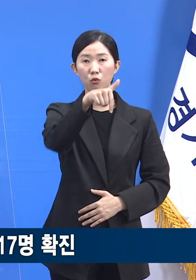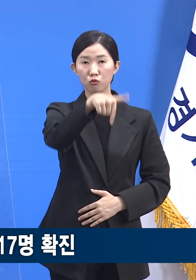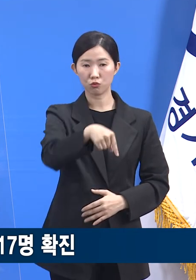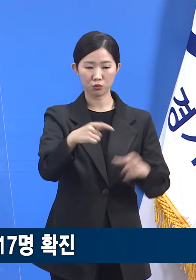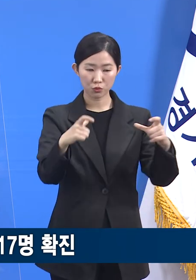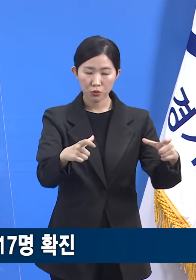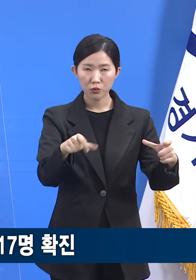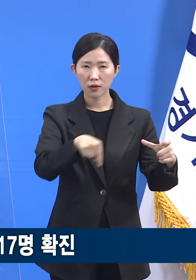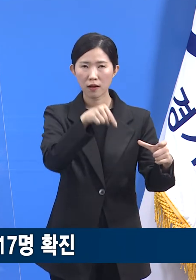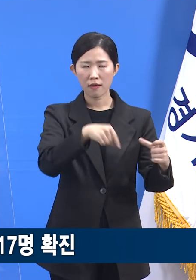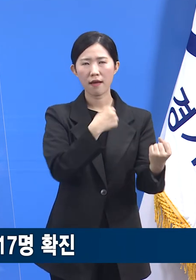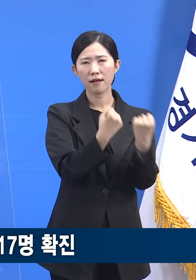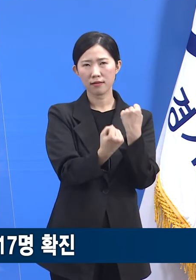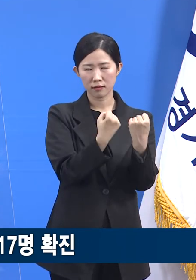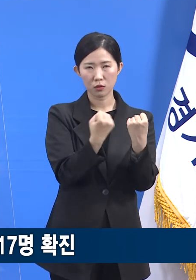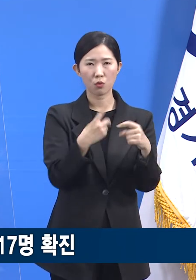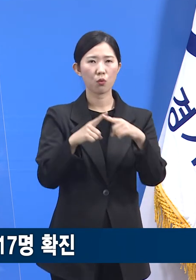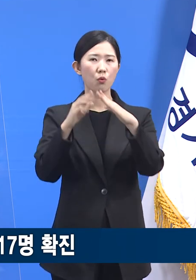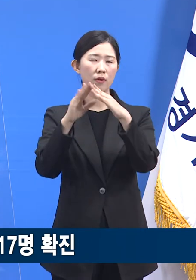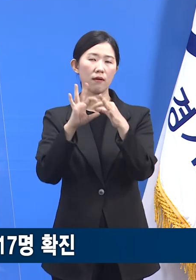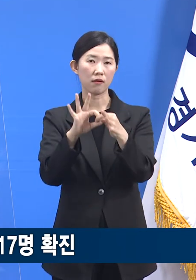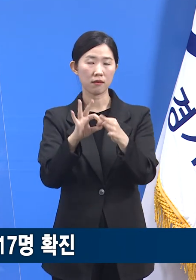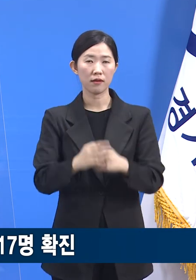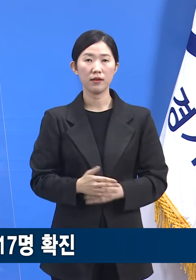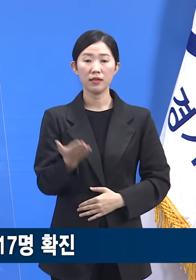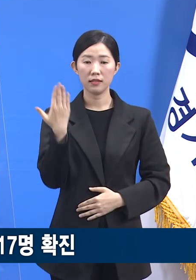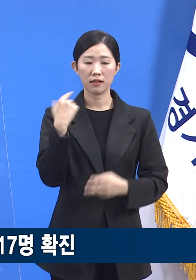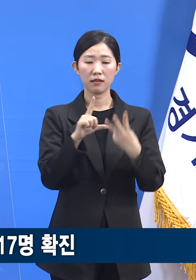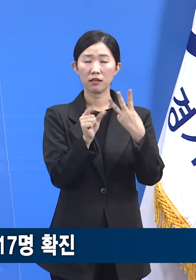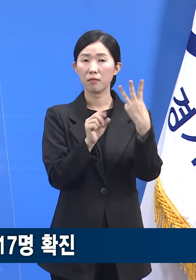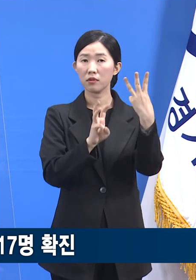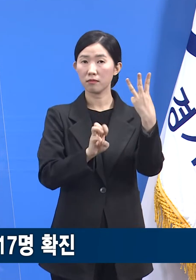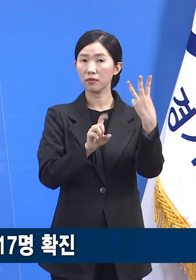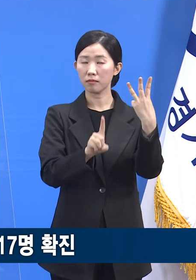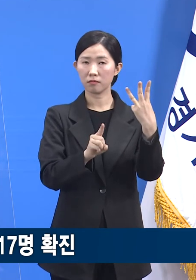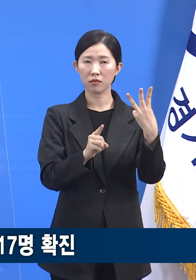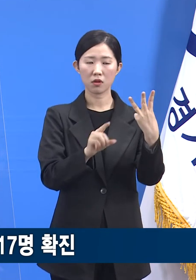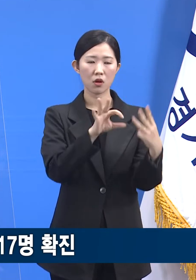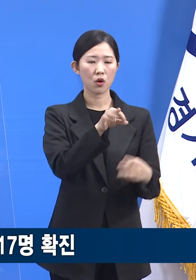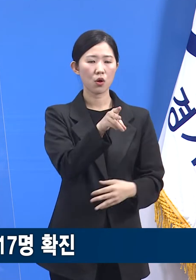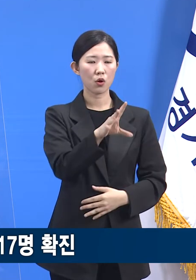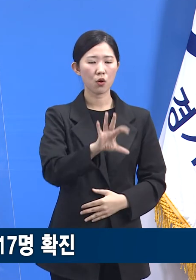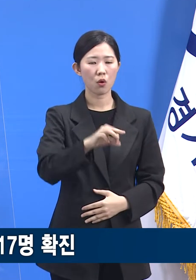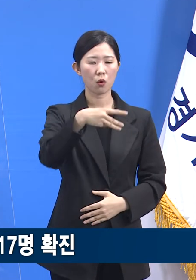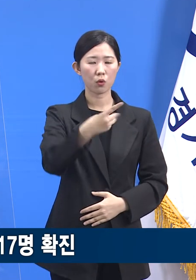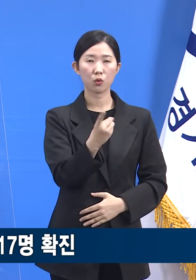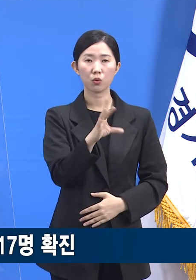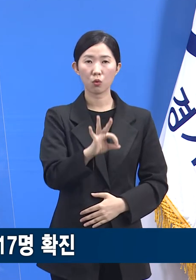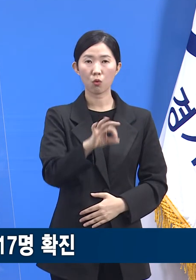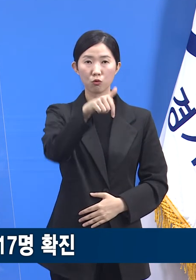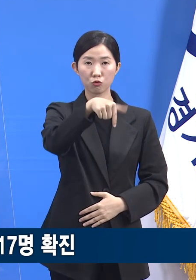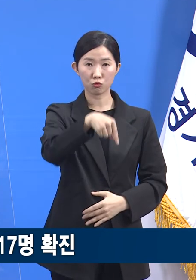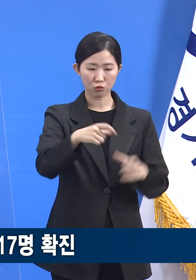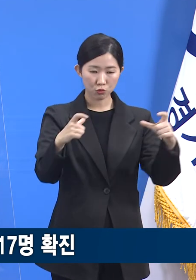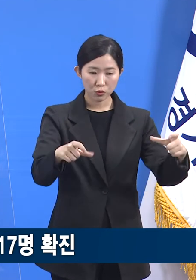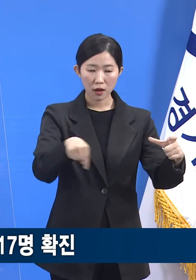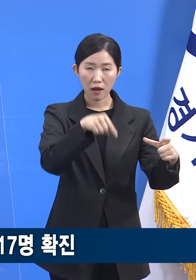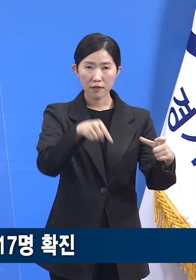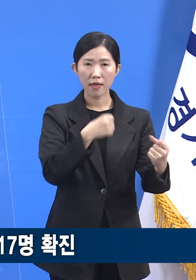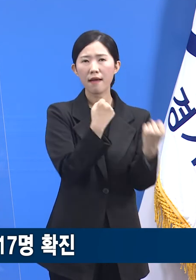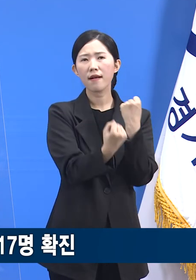사례입니다. 지난 3월 31일 영통구 소재 헬스장 이용자 1명이